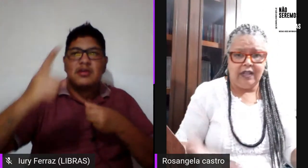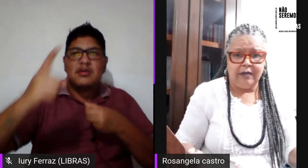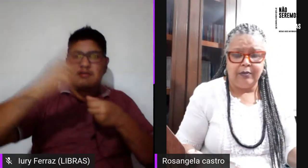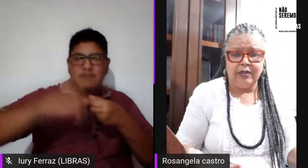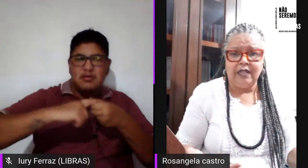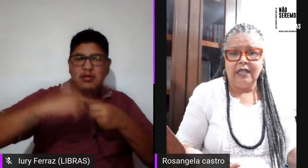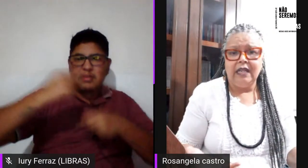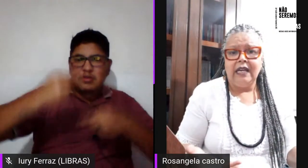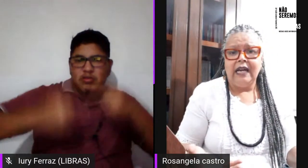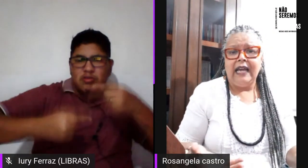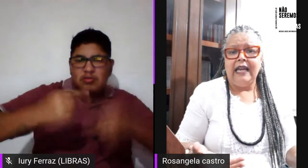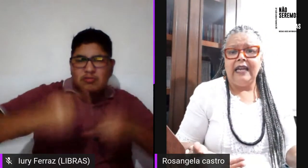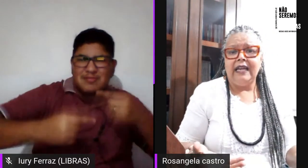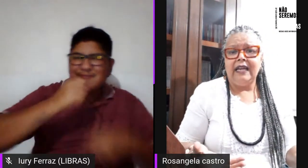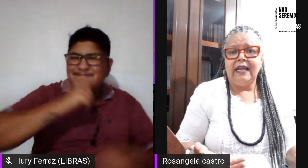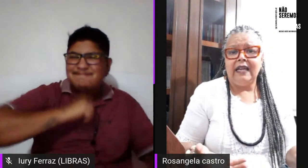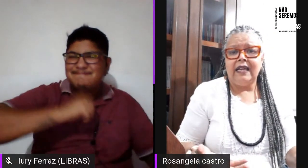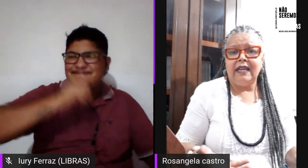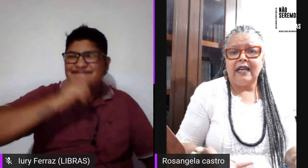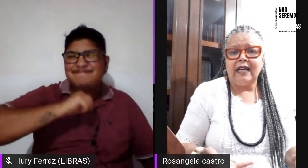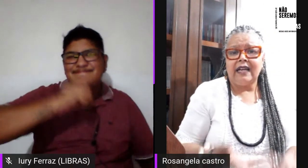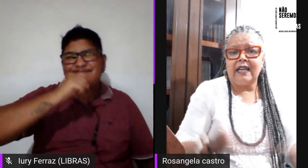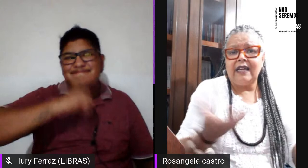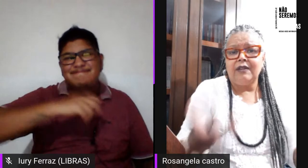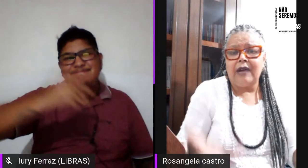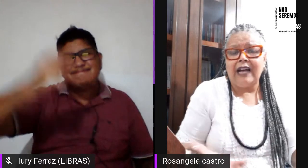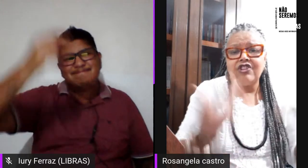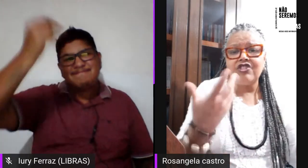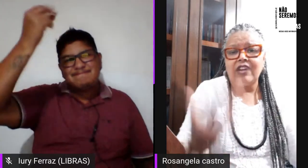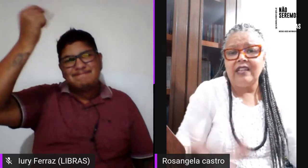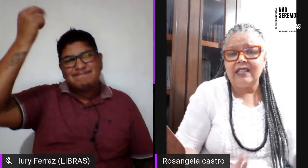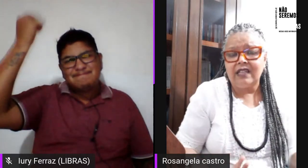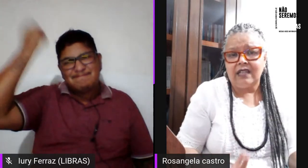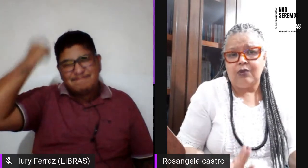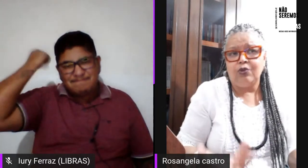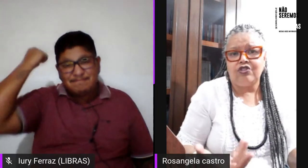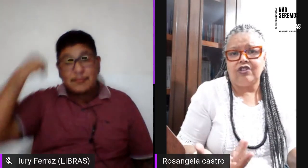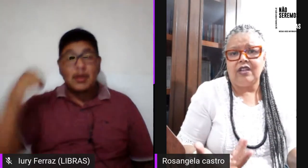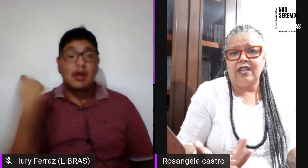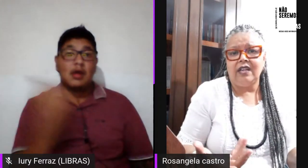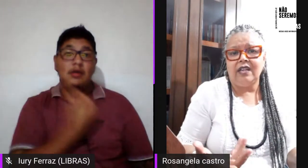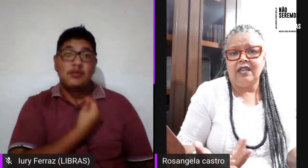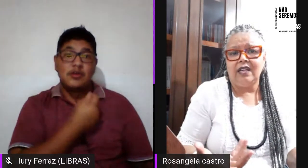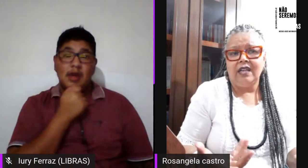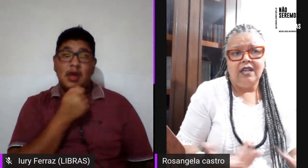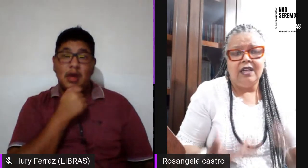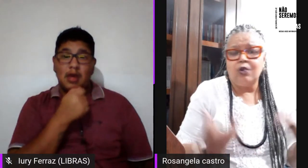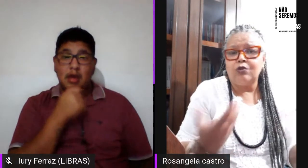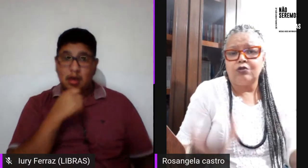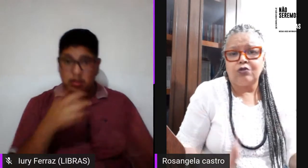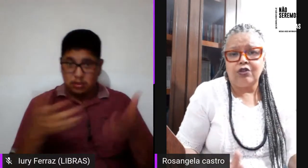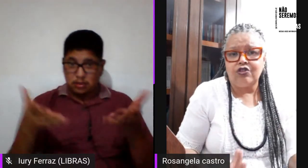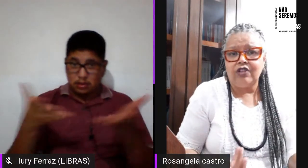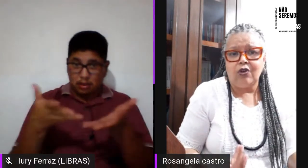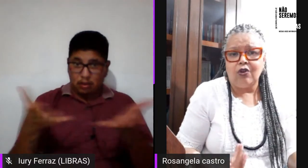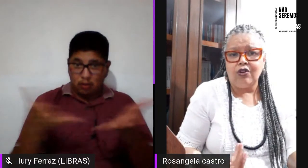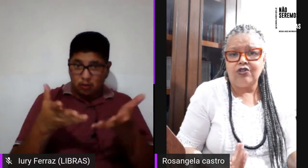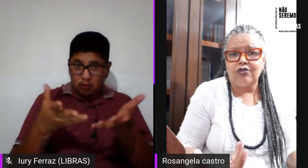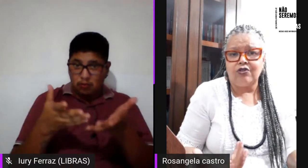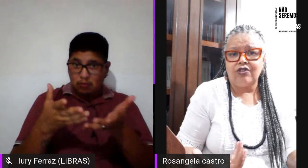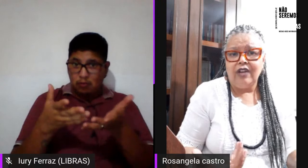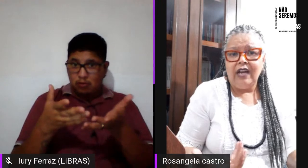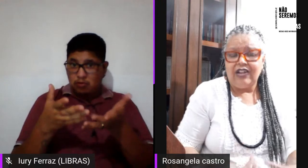muito tempo a gente ainda hoje em consultórios